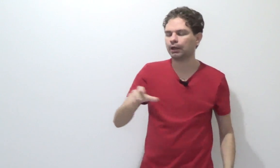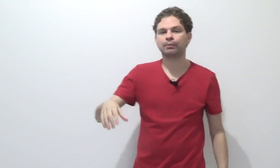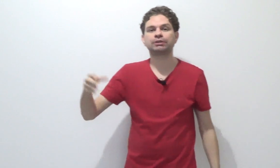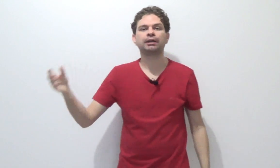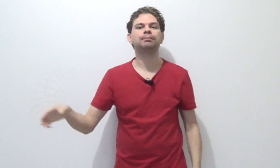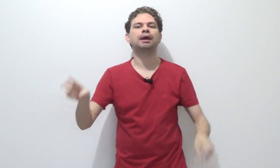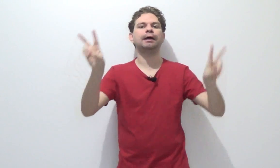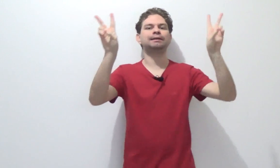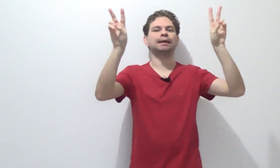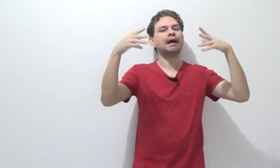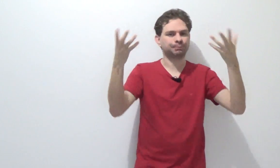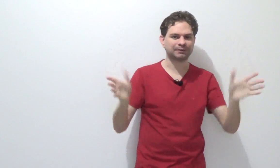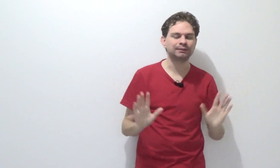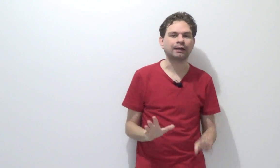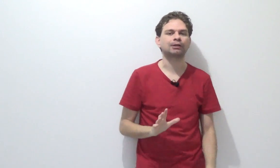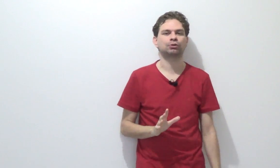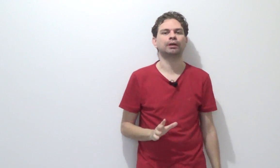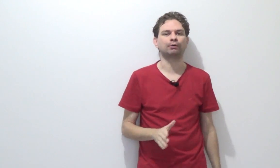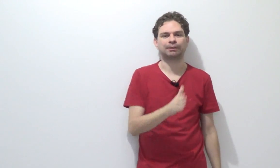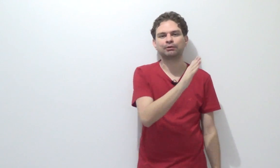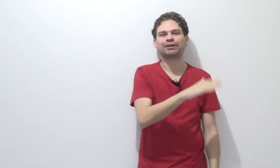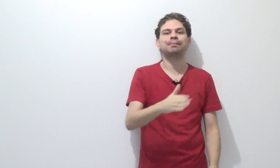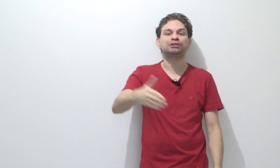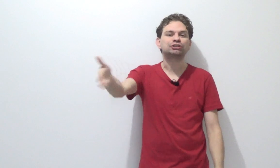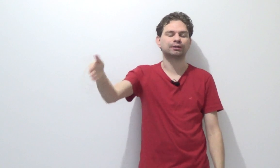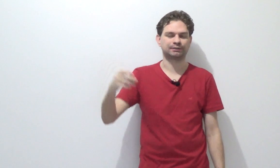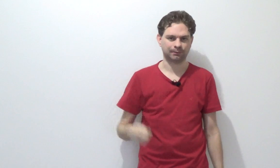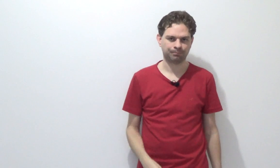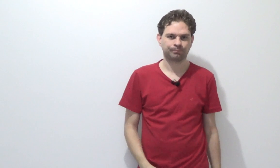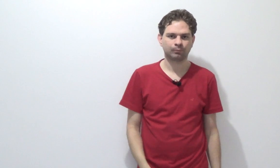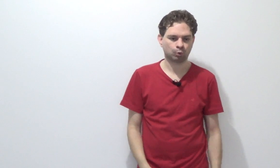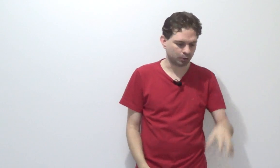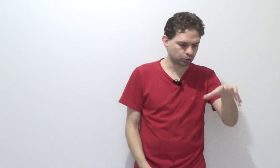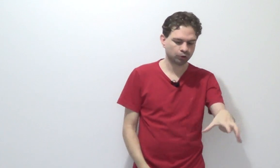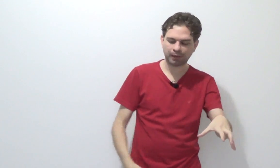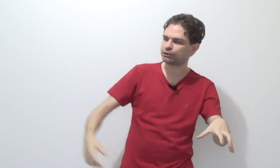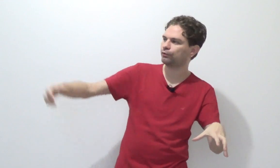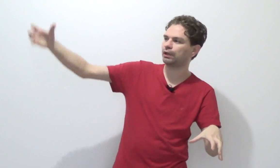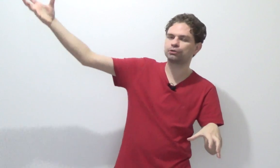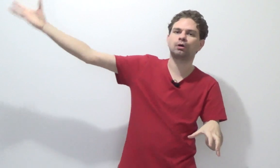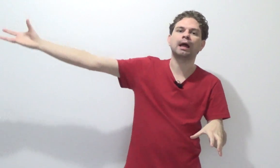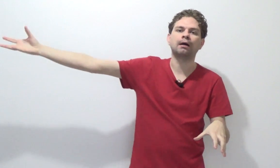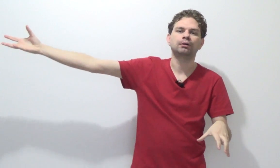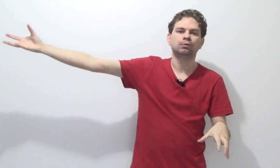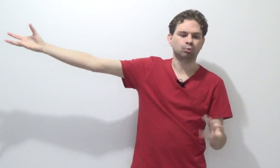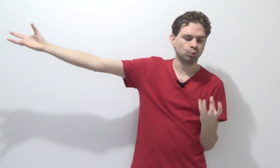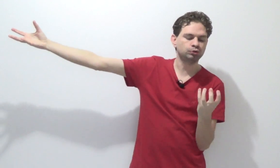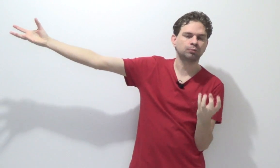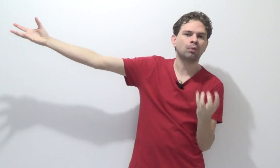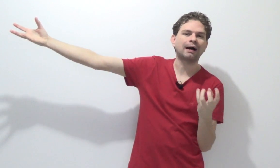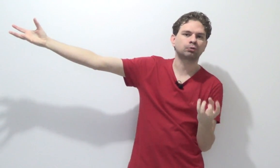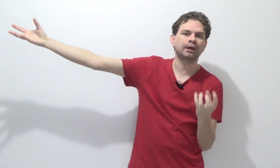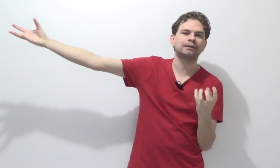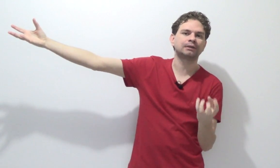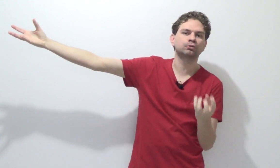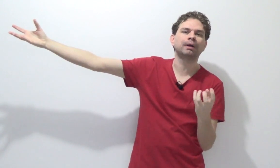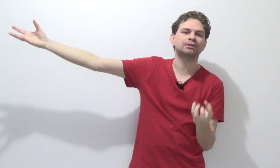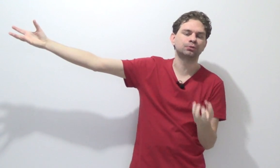Não, mas esse crime é, entre aspas, internacional. O chamado crime é distância. Começou no Brasil, finalizou lá. O último ato realizado no Brasil.